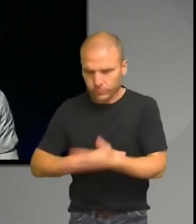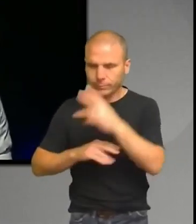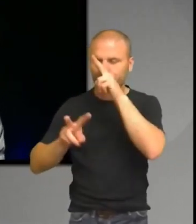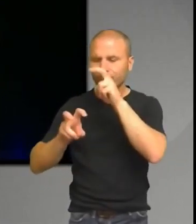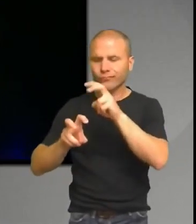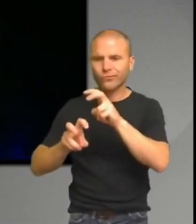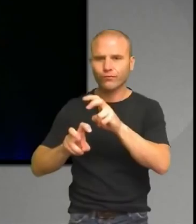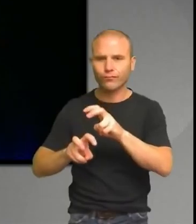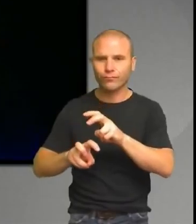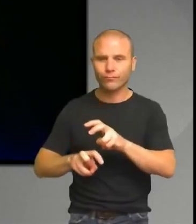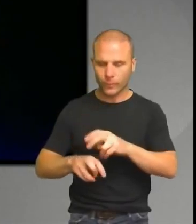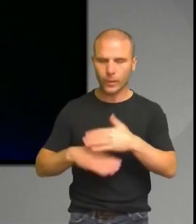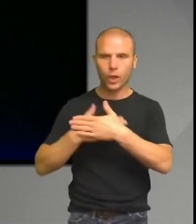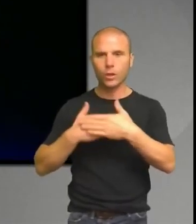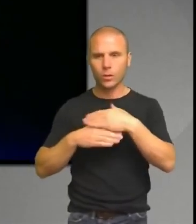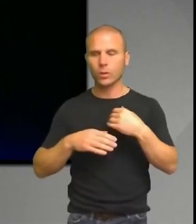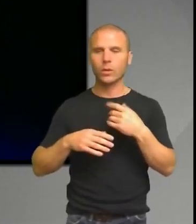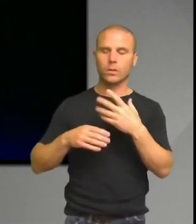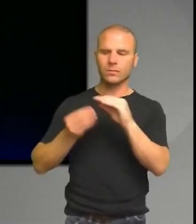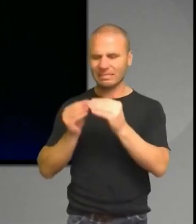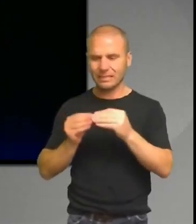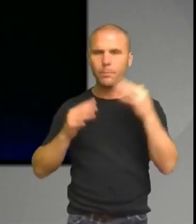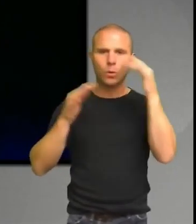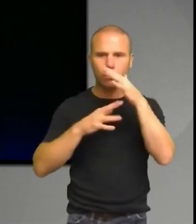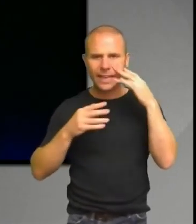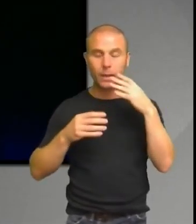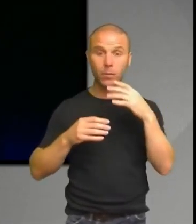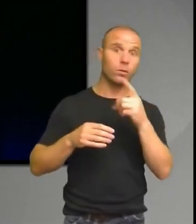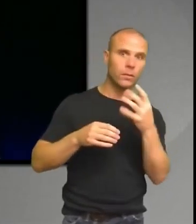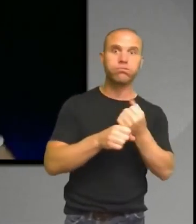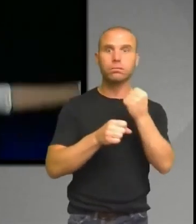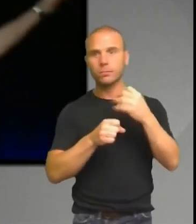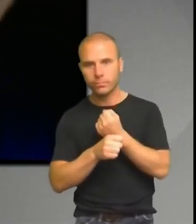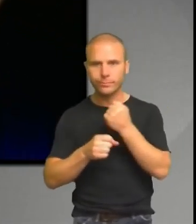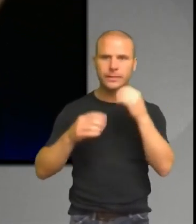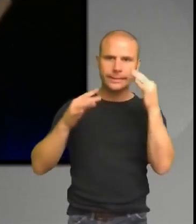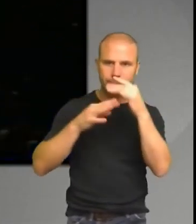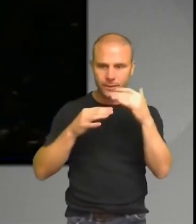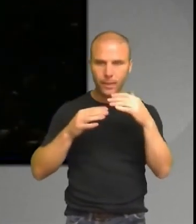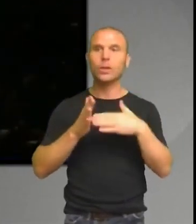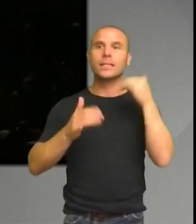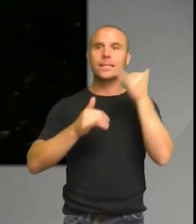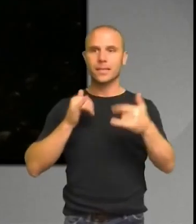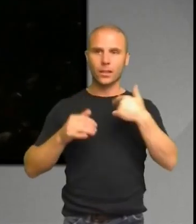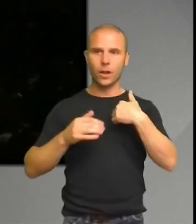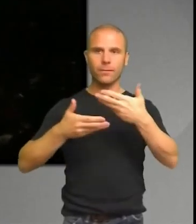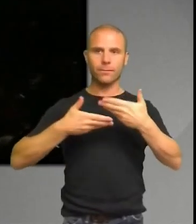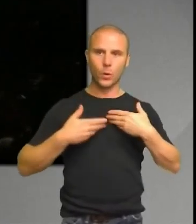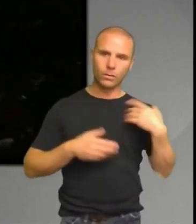många timmar med problem och framgångar. Så fick jag fram det här. Min egen ljuskurva.